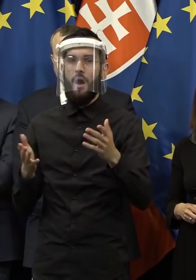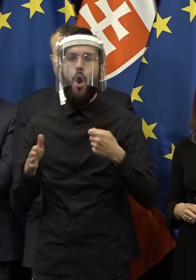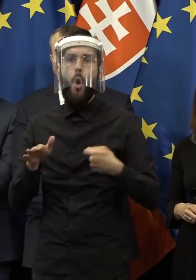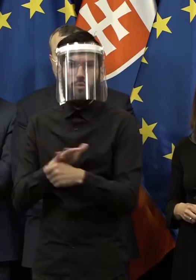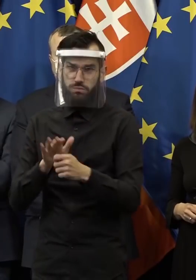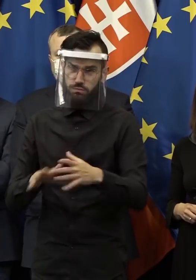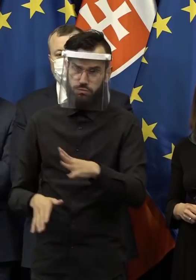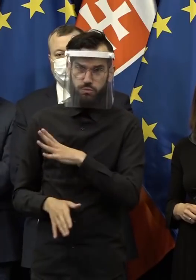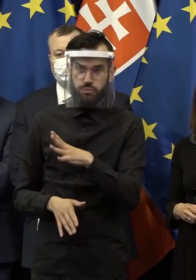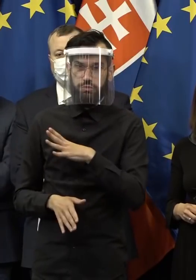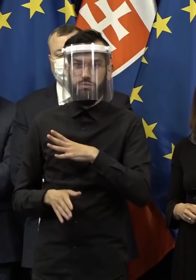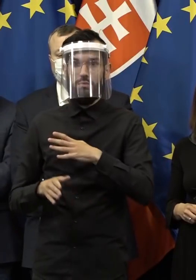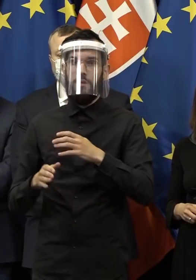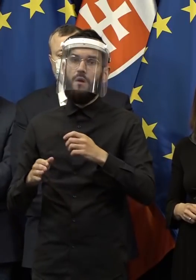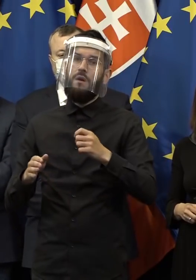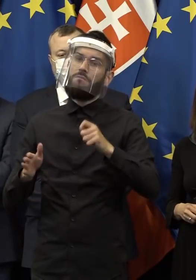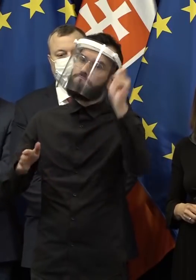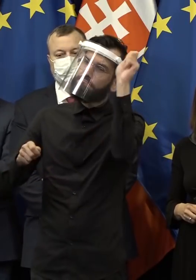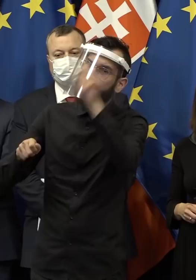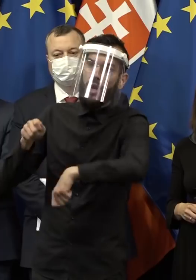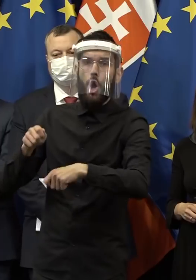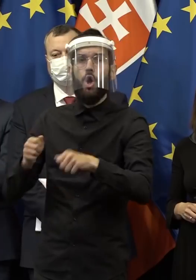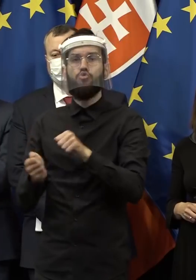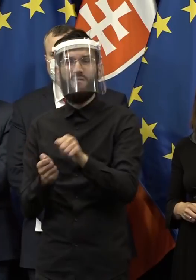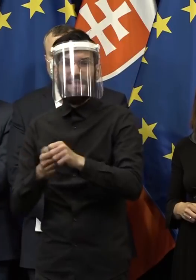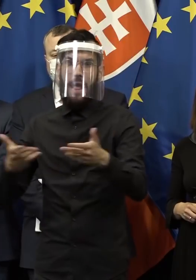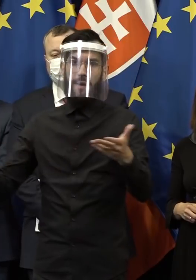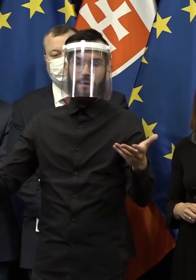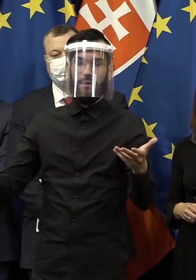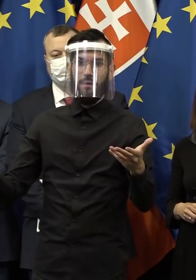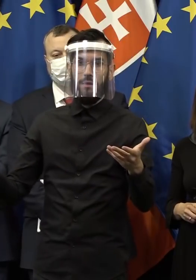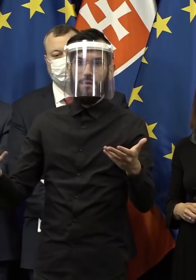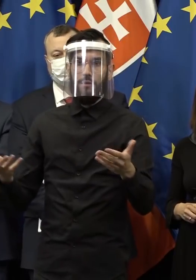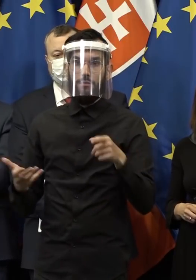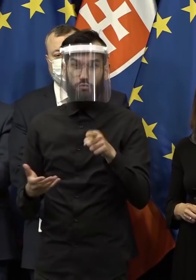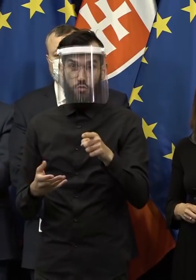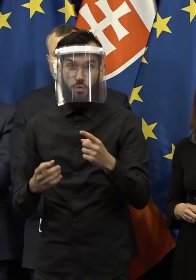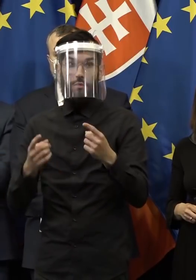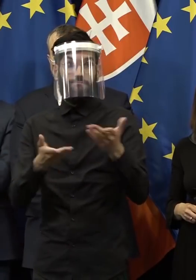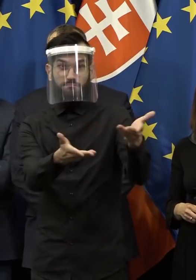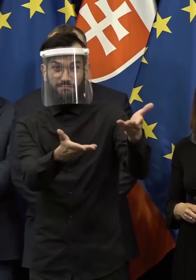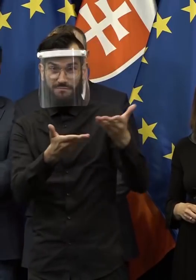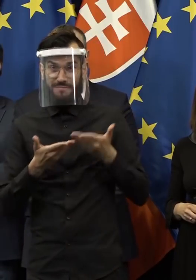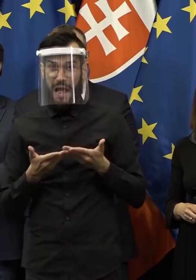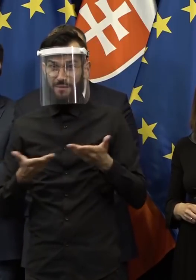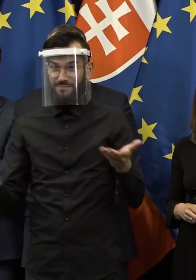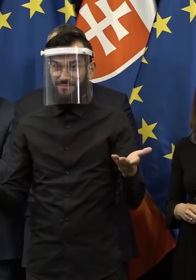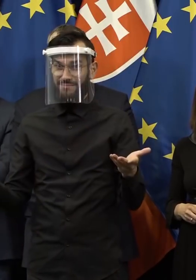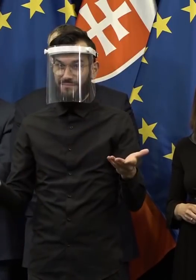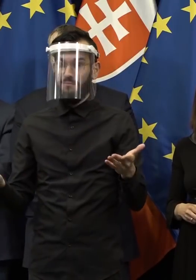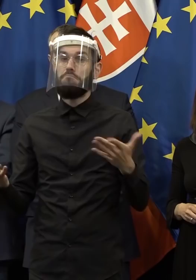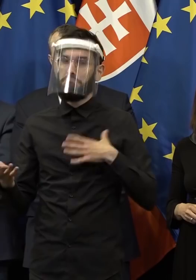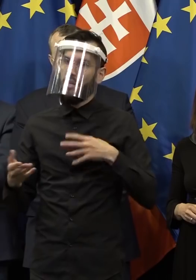krajinu, kde sa vraždili novinári preto, lebo mali iný názor. A v takomto stave sme tú krajinu prebrali, slúbili sme ľuďom